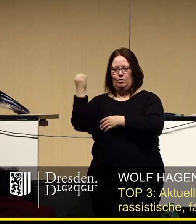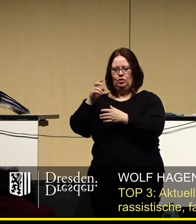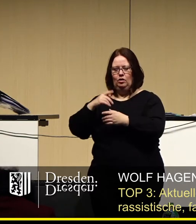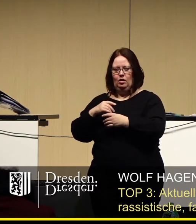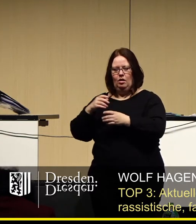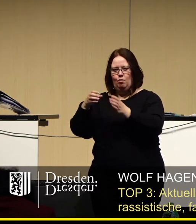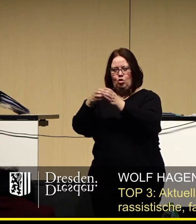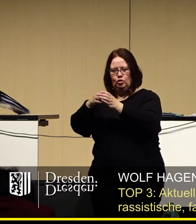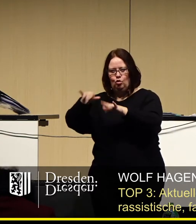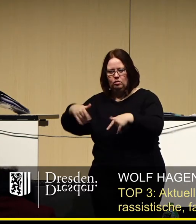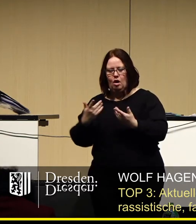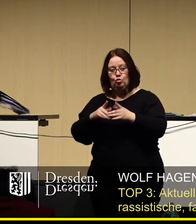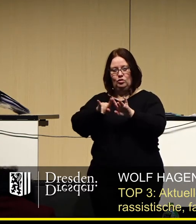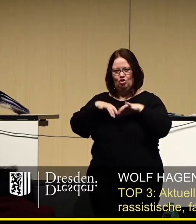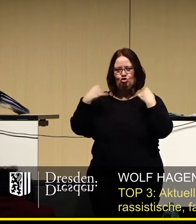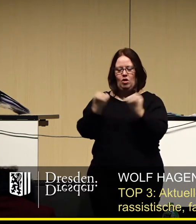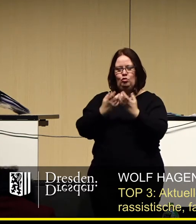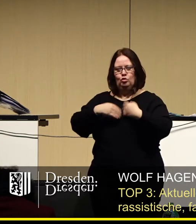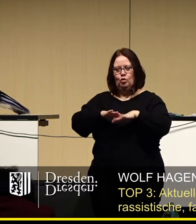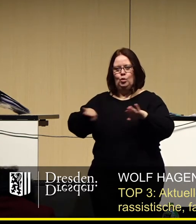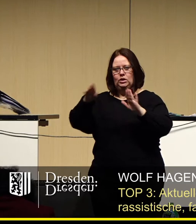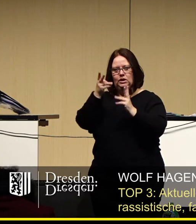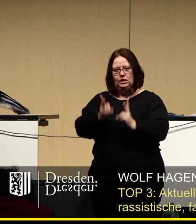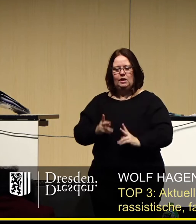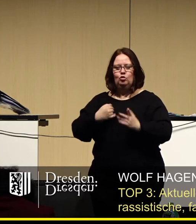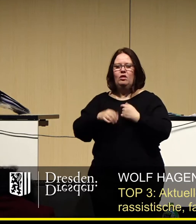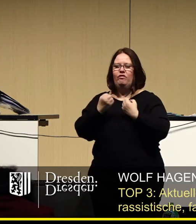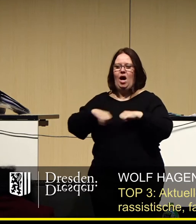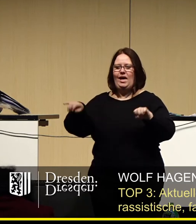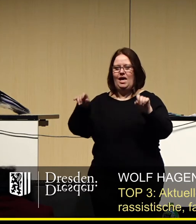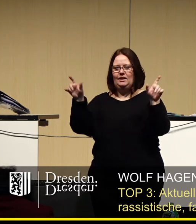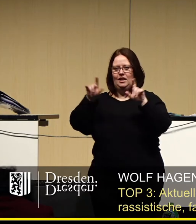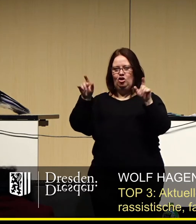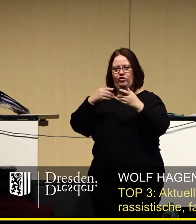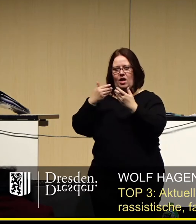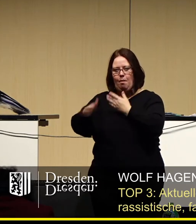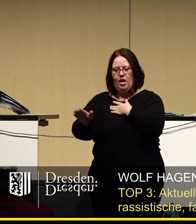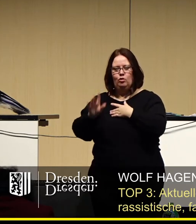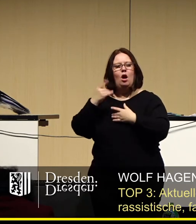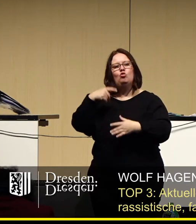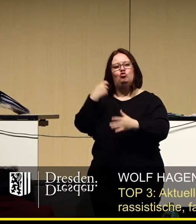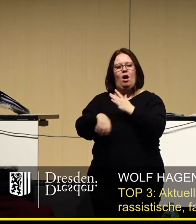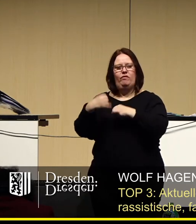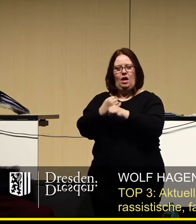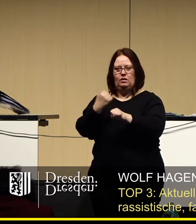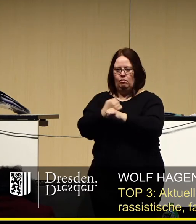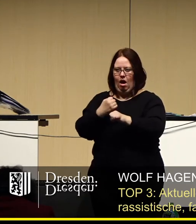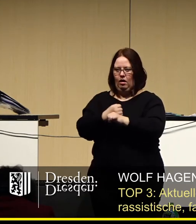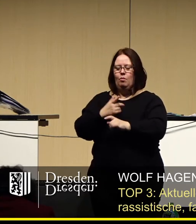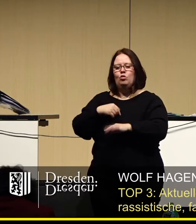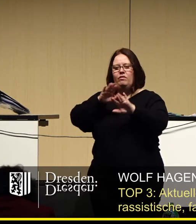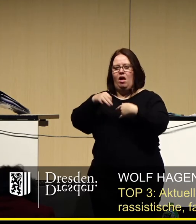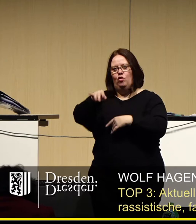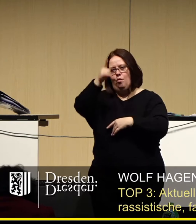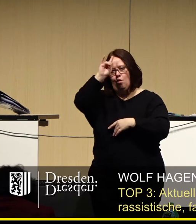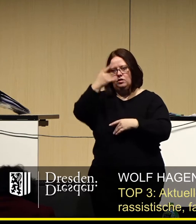Positionen vertreten und unseren Staat, unser Grundgesetz und unsere freie Gesellschaft ablehnen und entsprechende Straftaten begehen, sind ein Fall